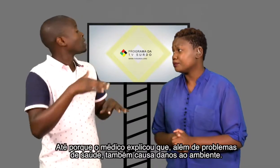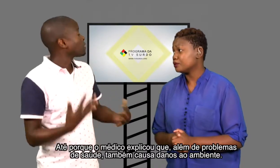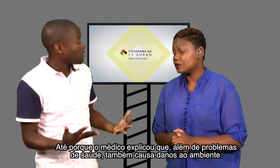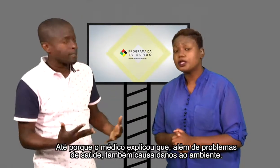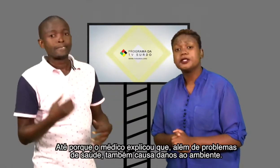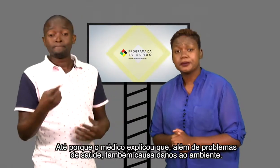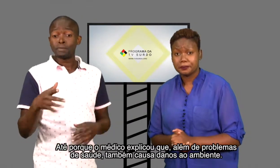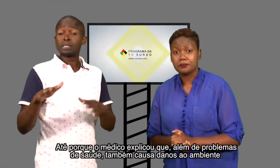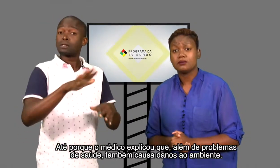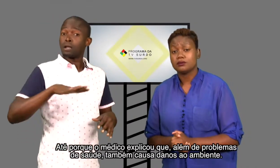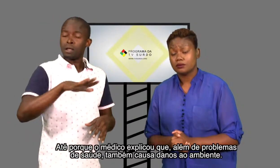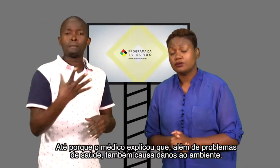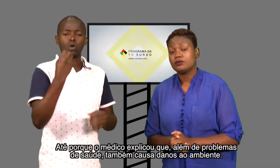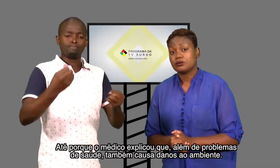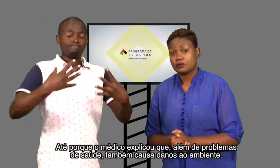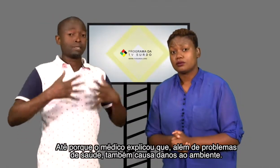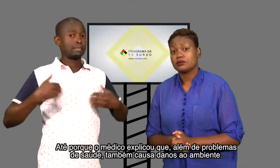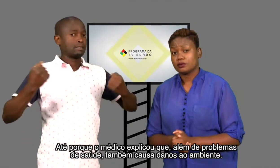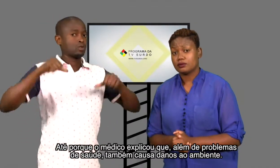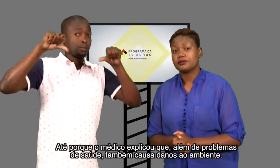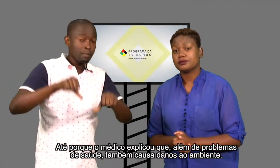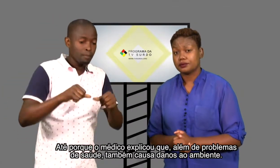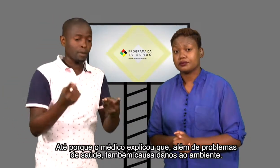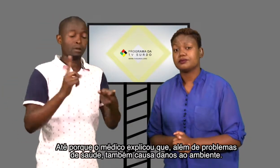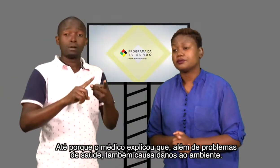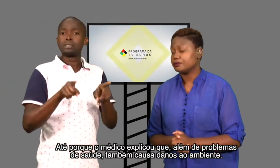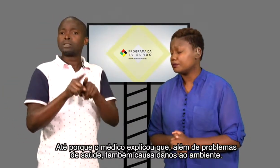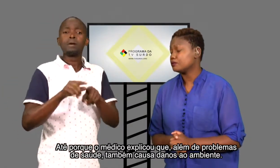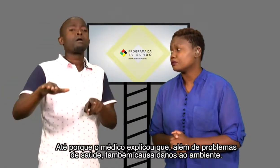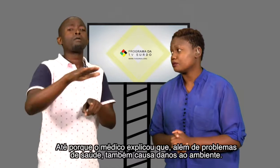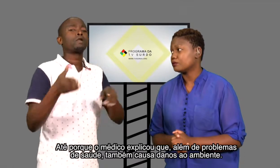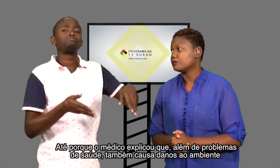que, além de problemas de saúde, também causa danos ao ambiente.